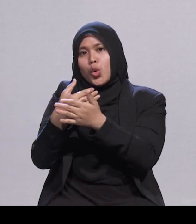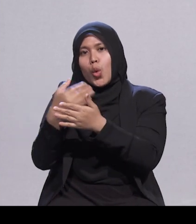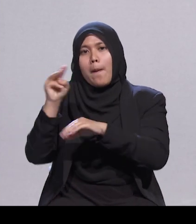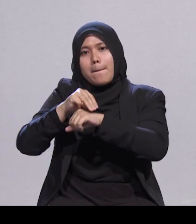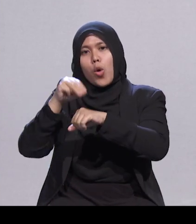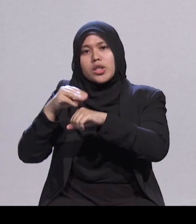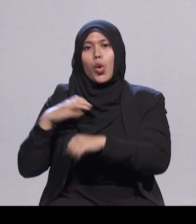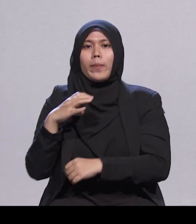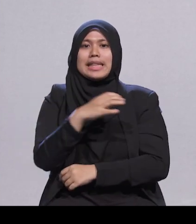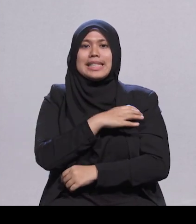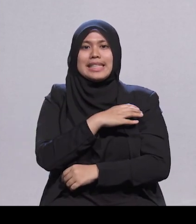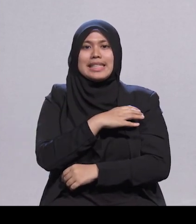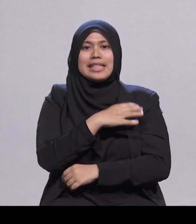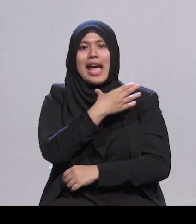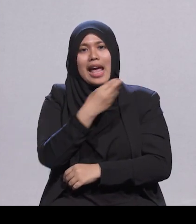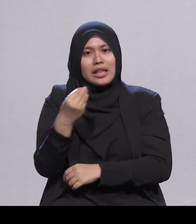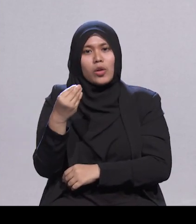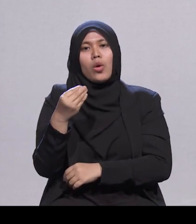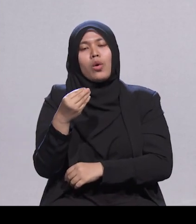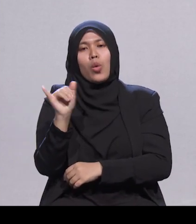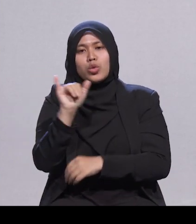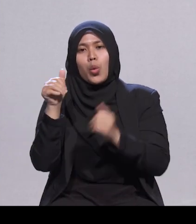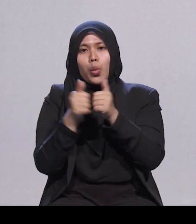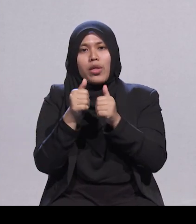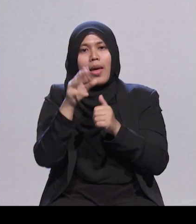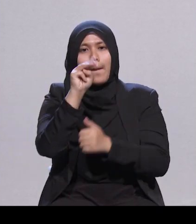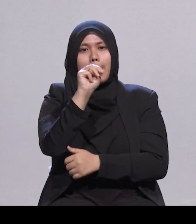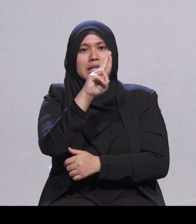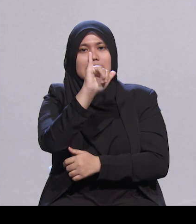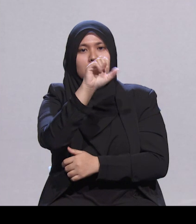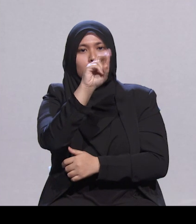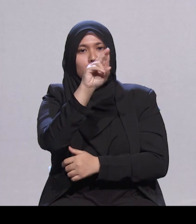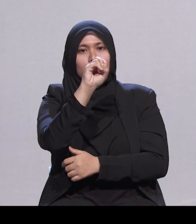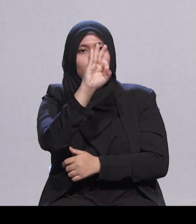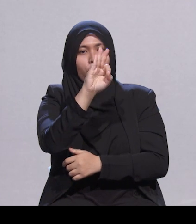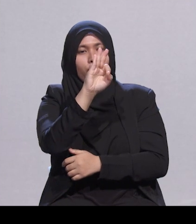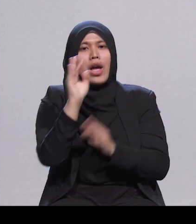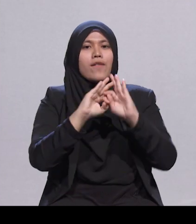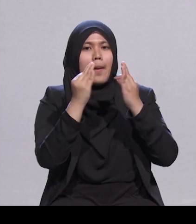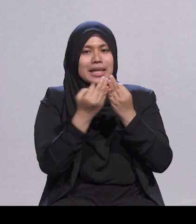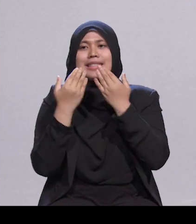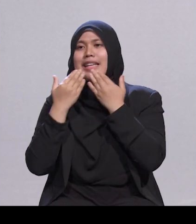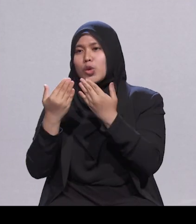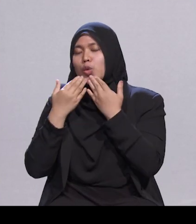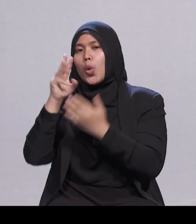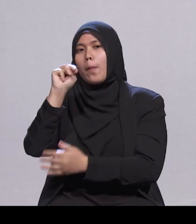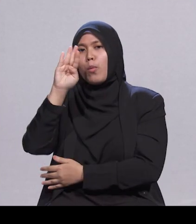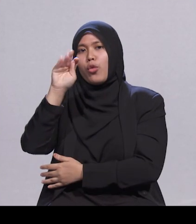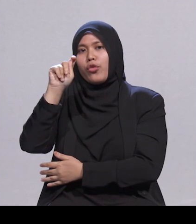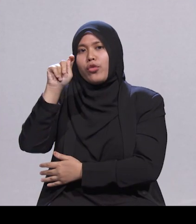dan keluarga Encik Yusof. Terima kasih Tuan Mufti kerana memberi saya penghormatan untuk